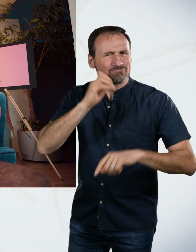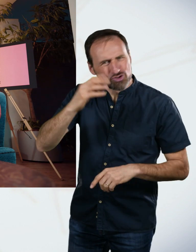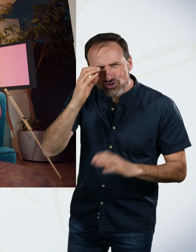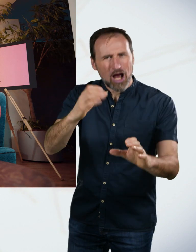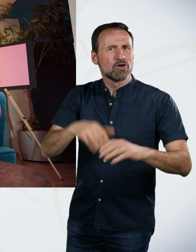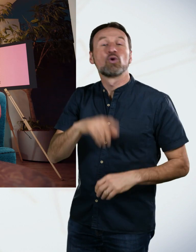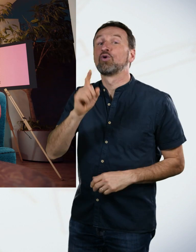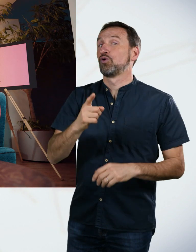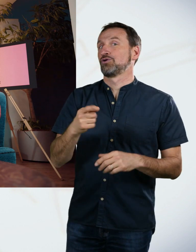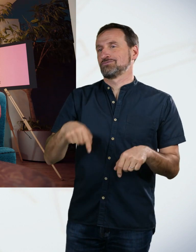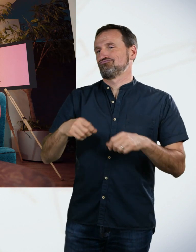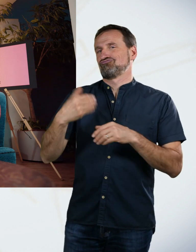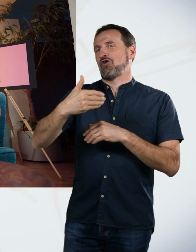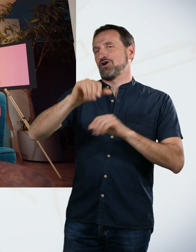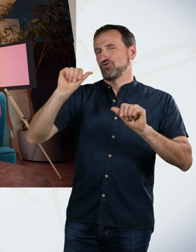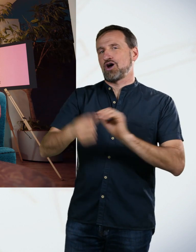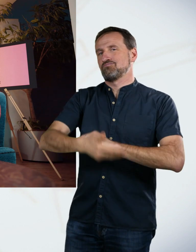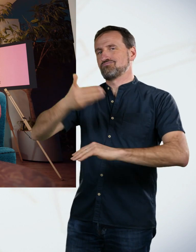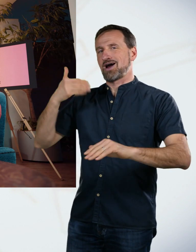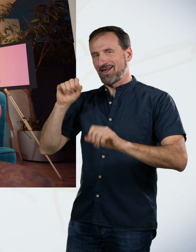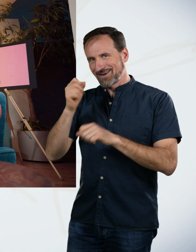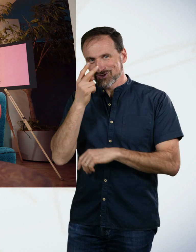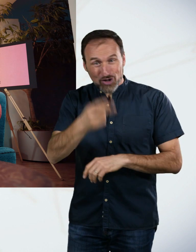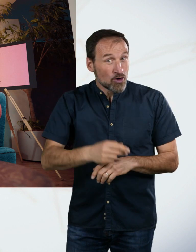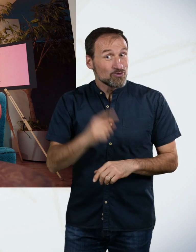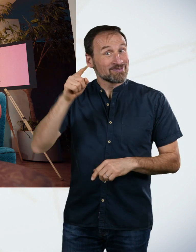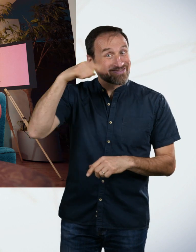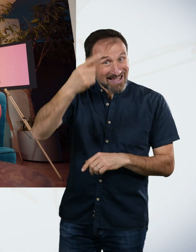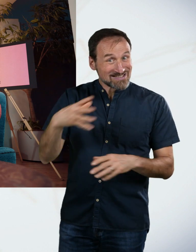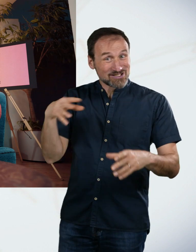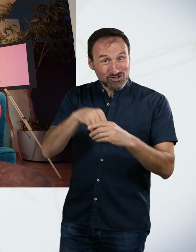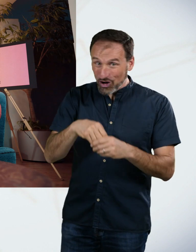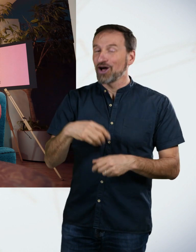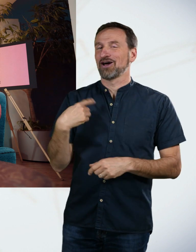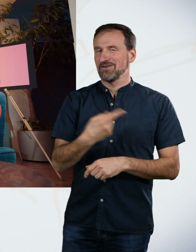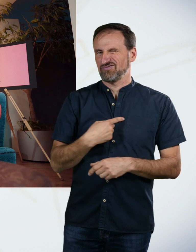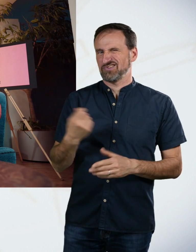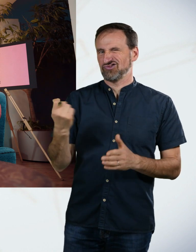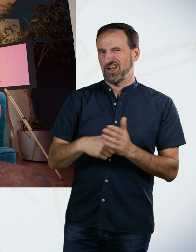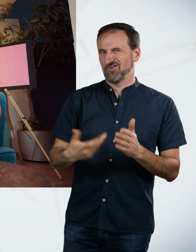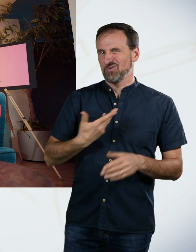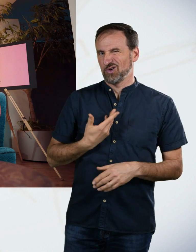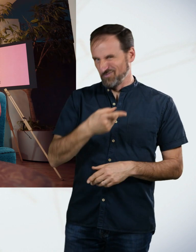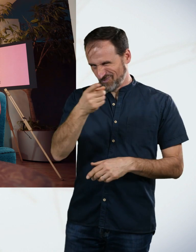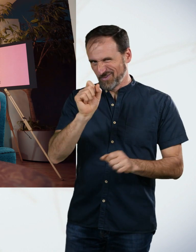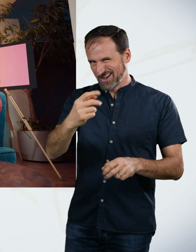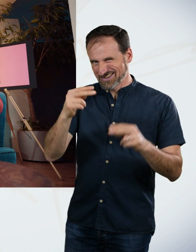sehen wir uns hoffentlich bei der nächsten Ausgabe von JOIN, wo wir dann dran sind, bestraft zu werden. Dankeschön. Ciao. Super.